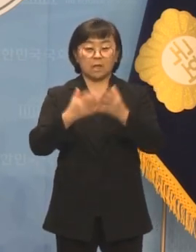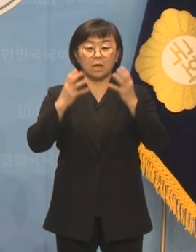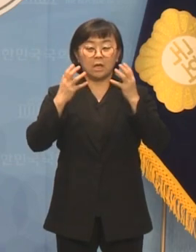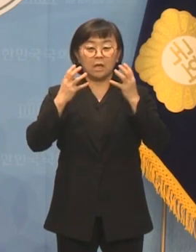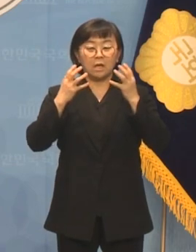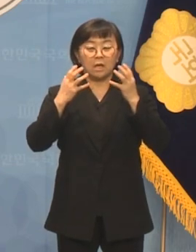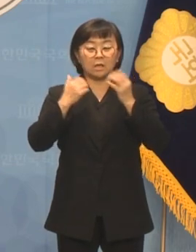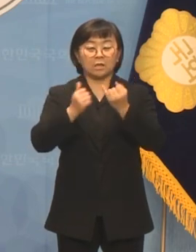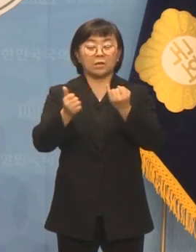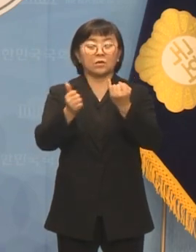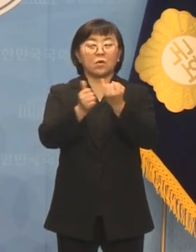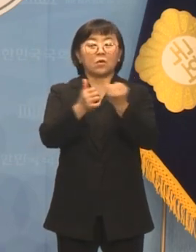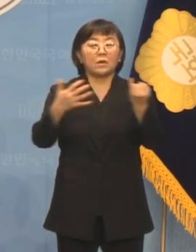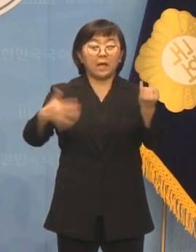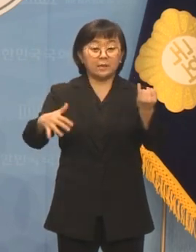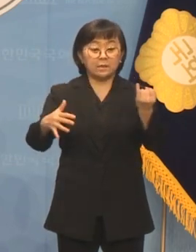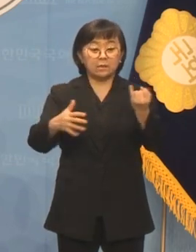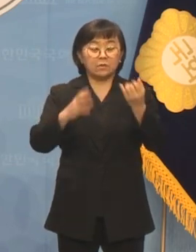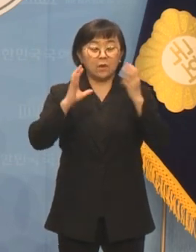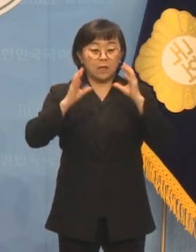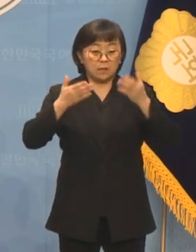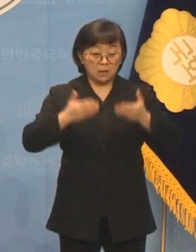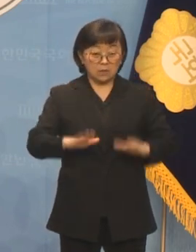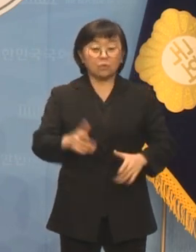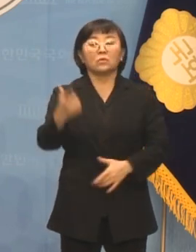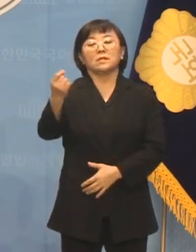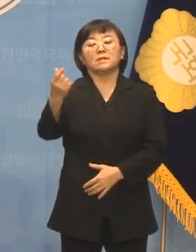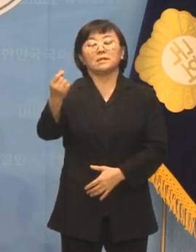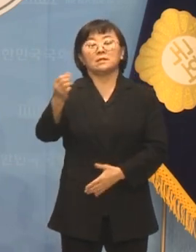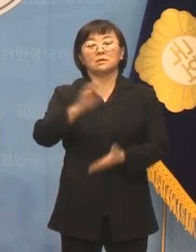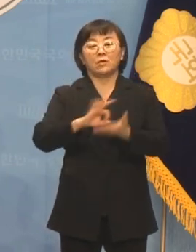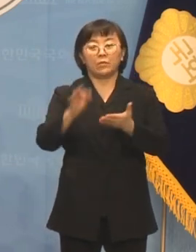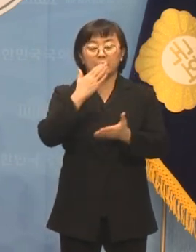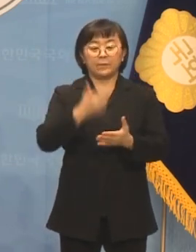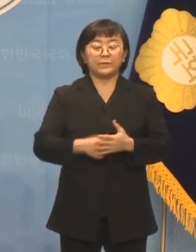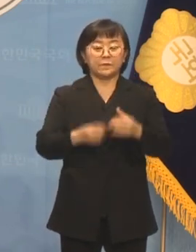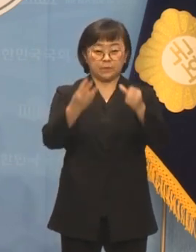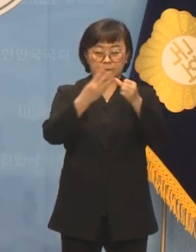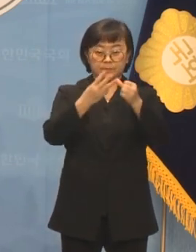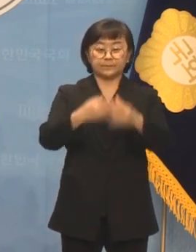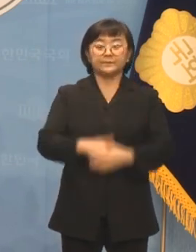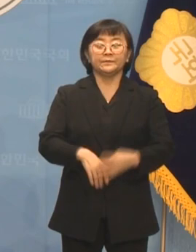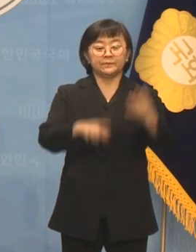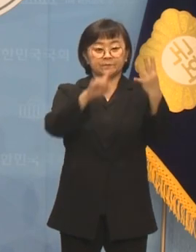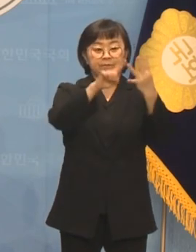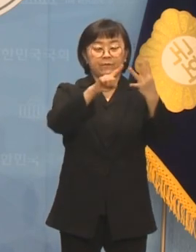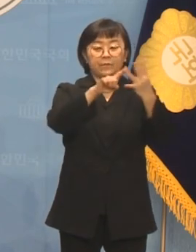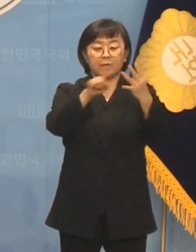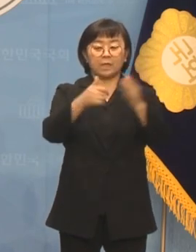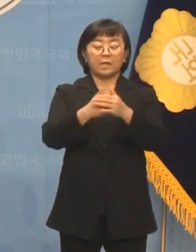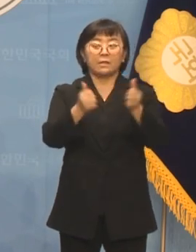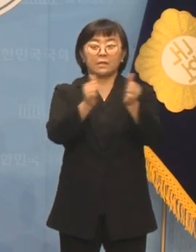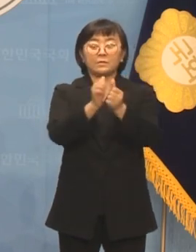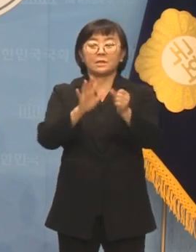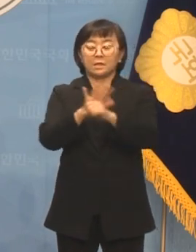미혼부 모두에게 적용될 것입니다. 세 번째 동성애입니다.